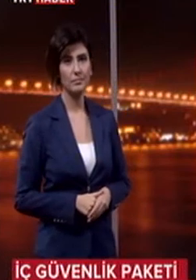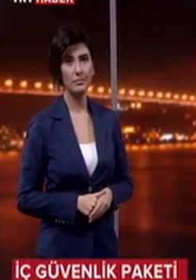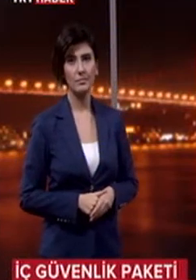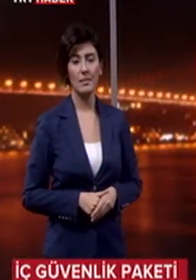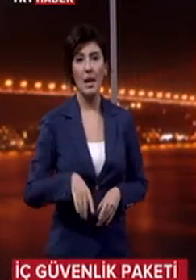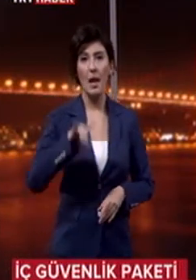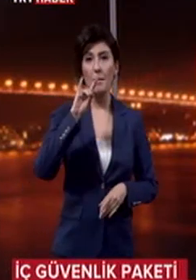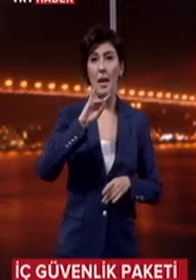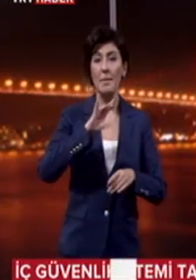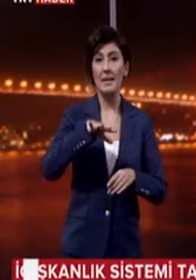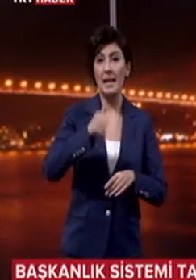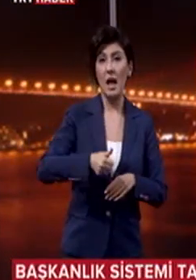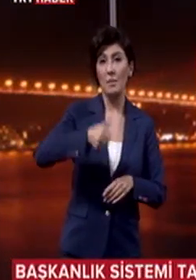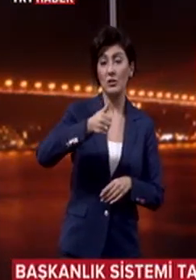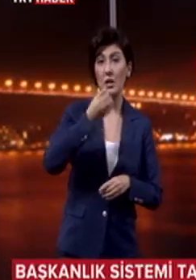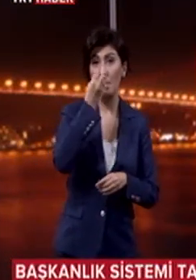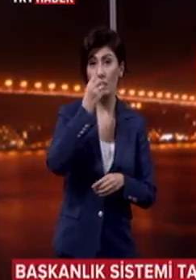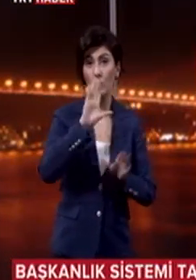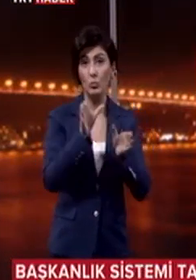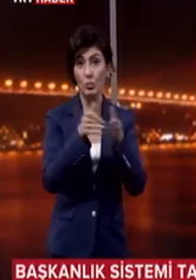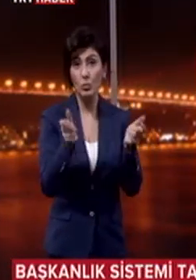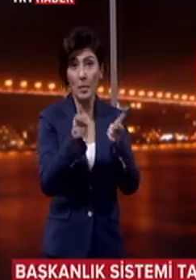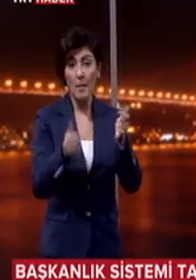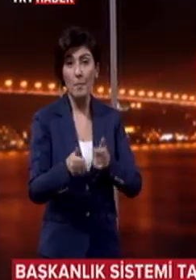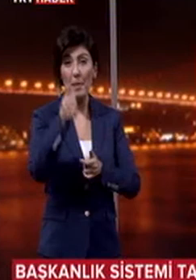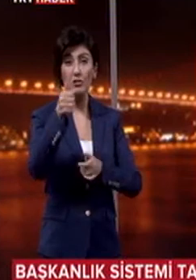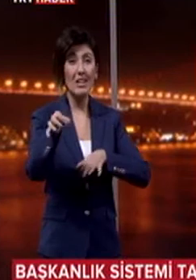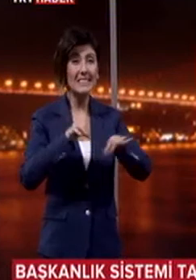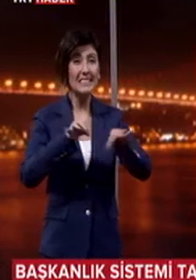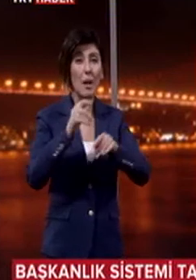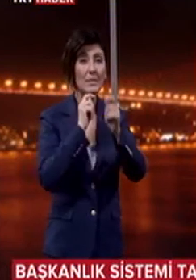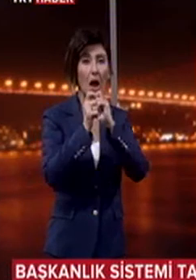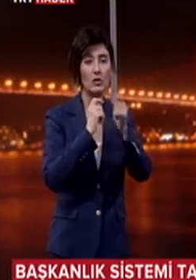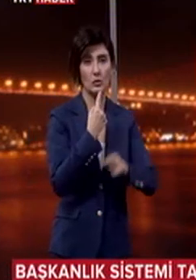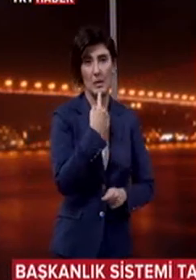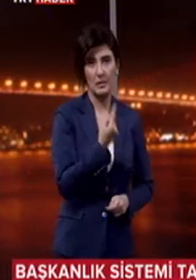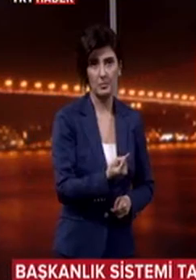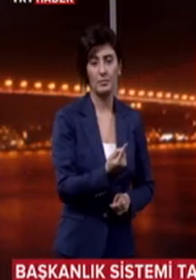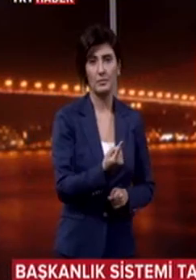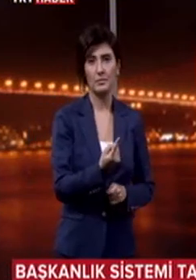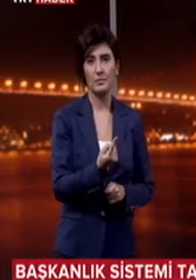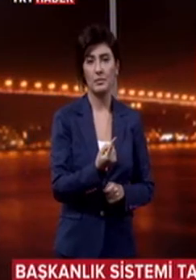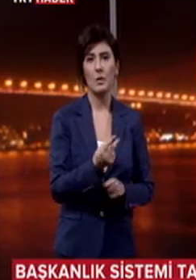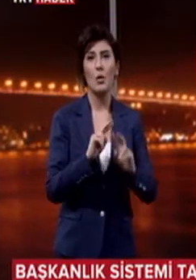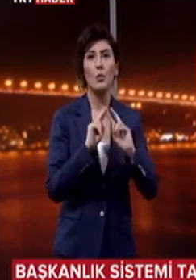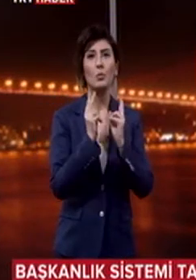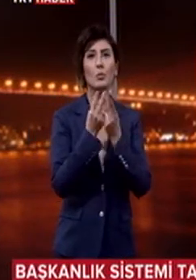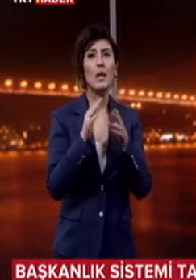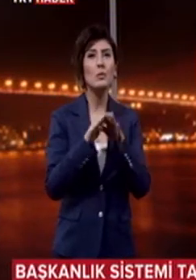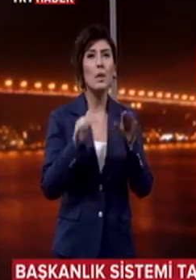MHP Genel Başkanı Devlet Bahçeli grup toplantısında başkanlık sistemi tartışmalarına değindi. Dünya üzerinde başkanlık